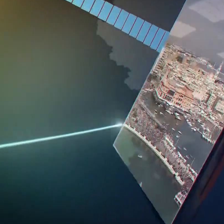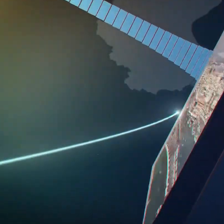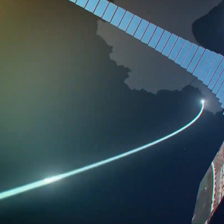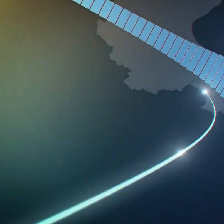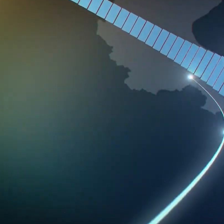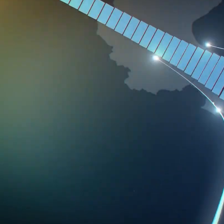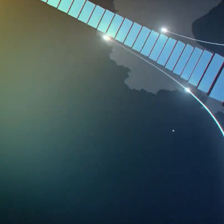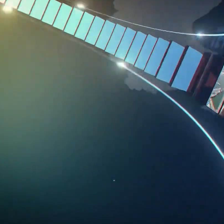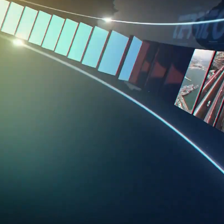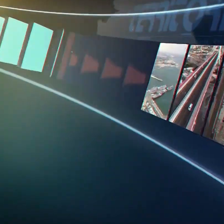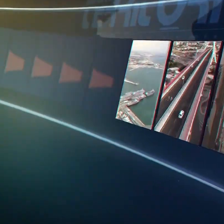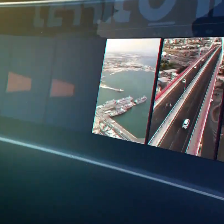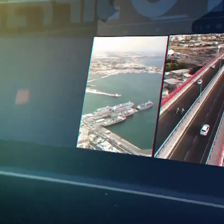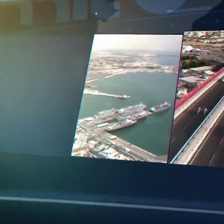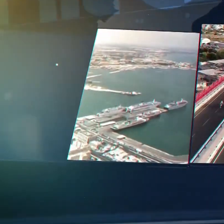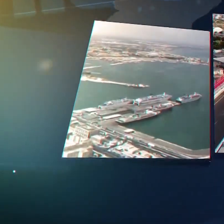Musica